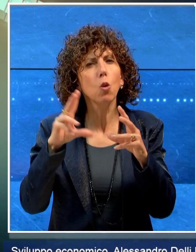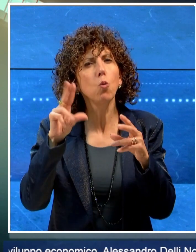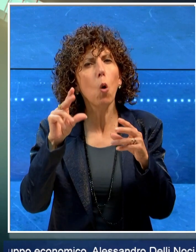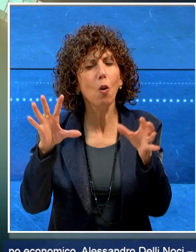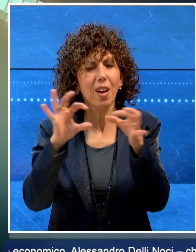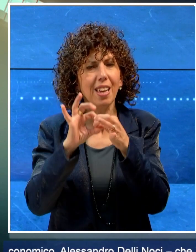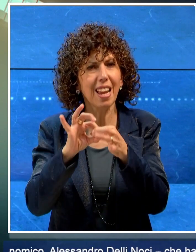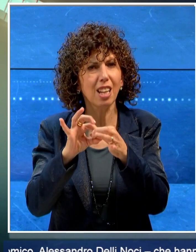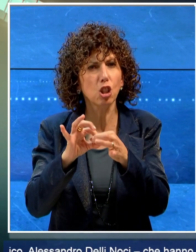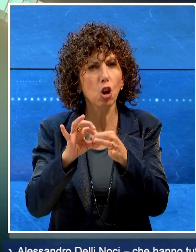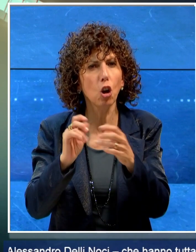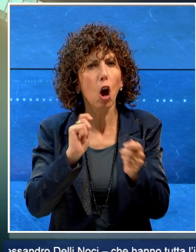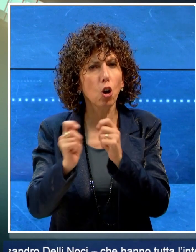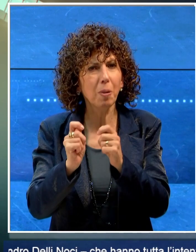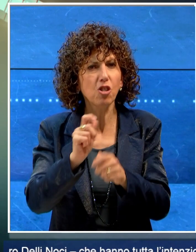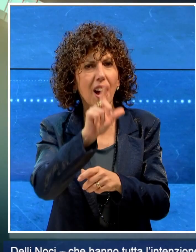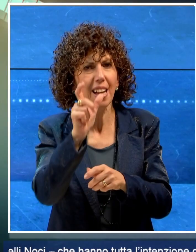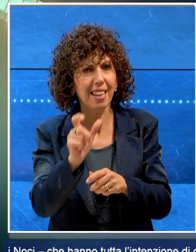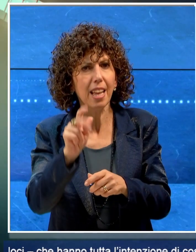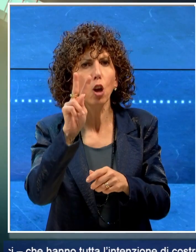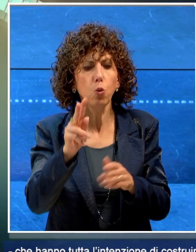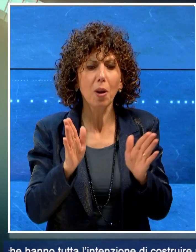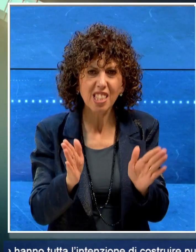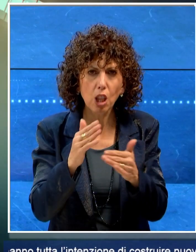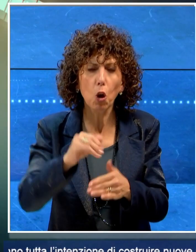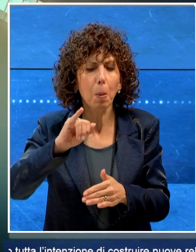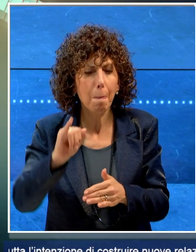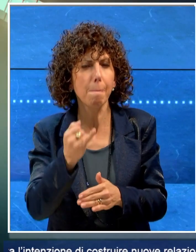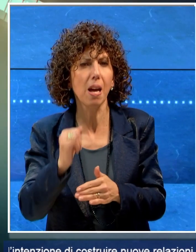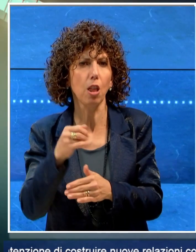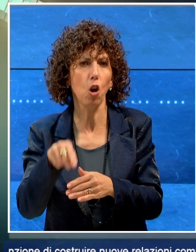commerciali con l'Italia in due settori specifici.